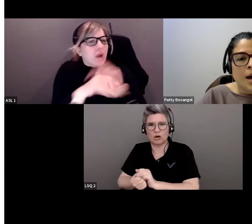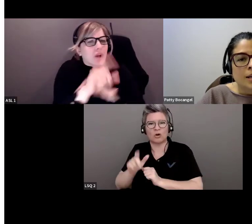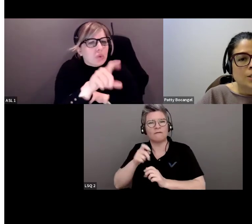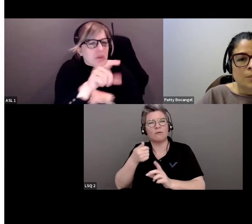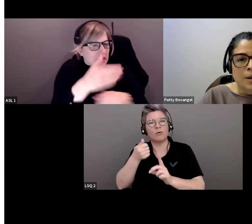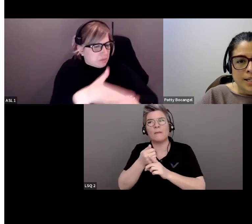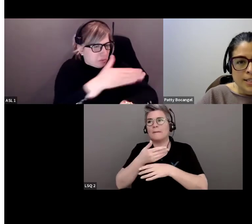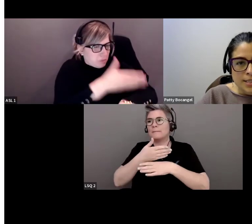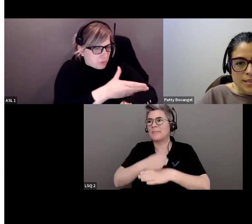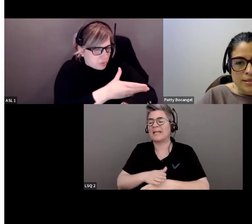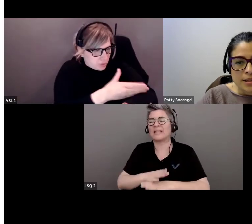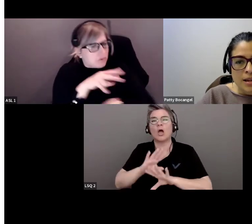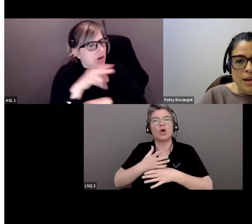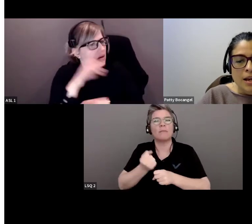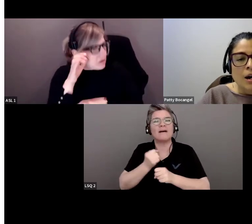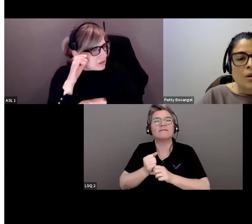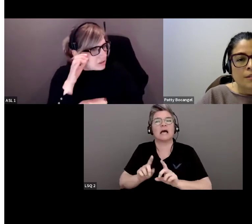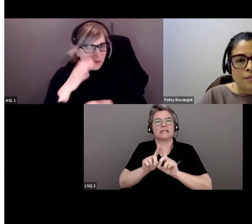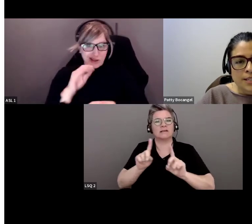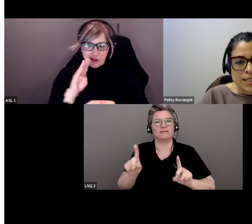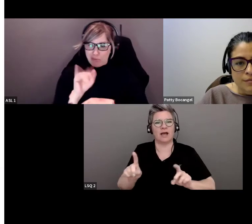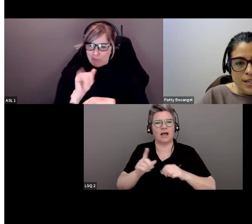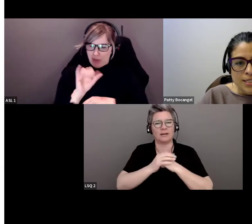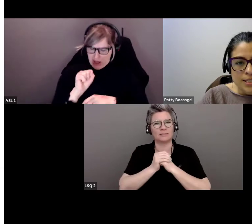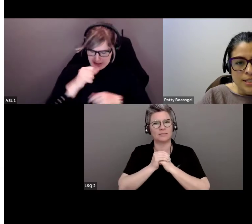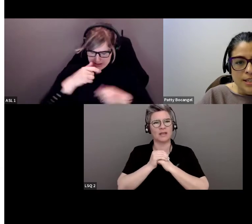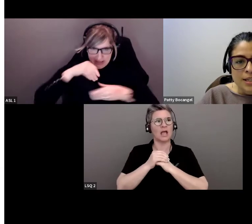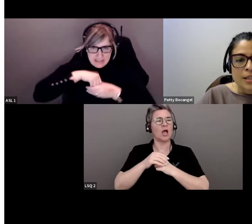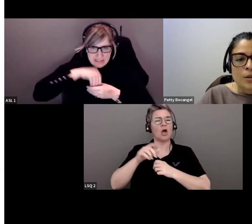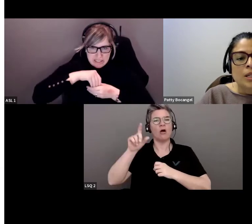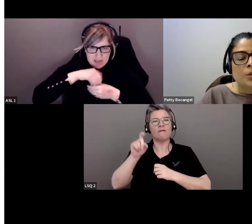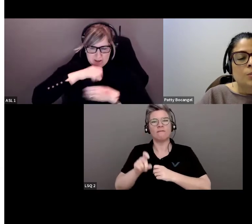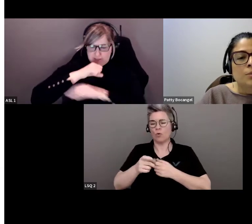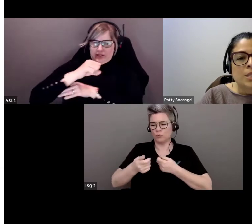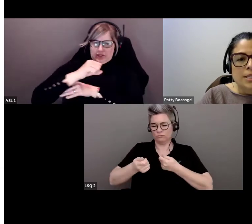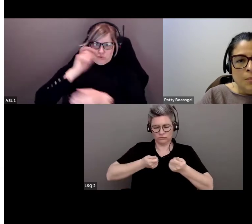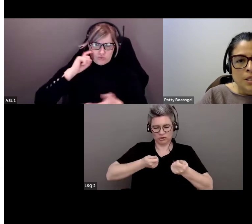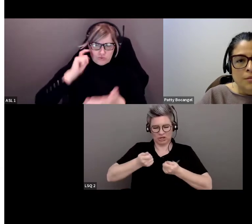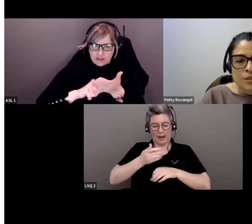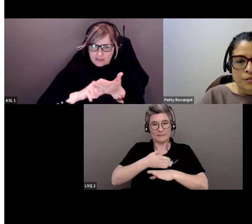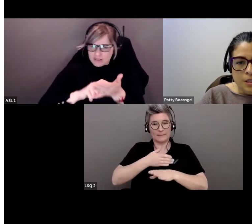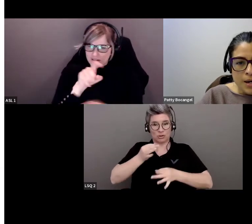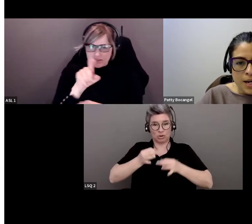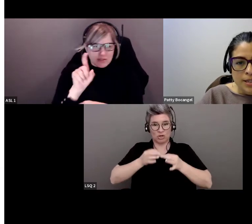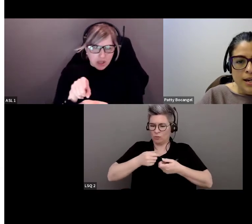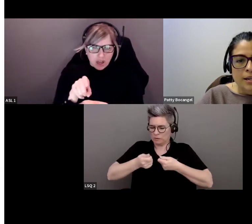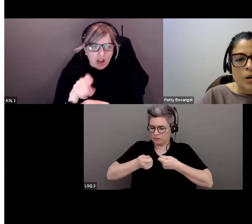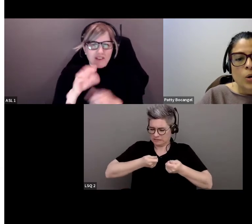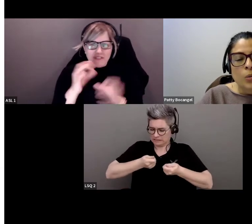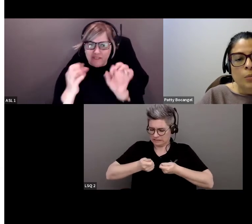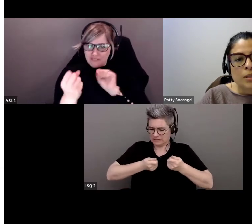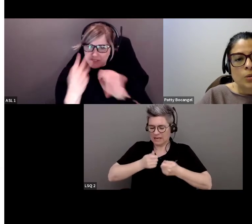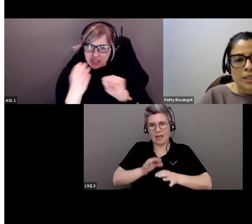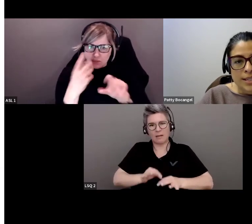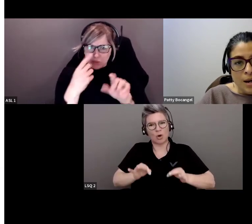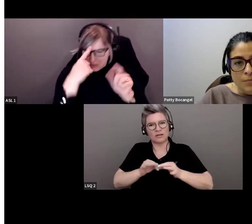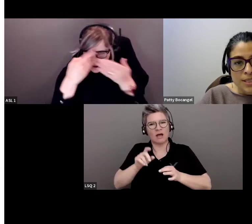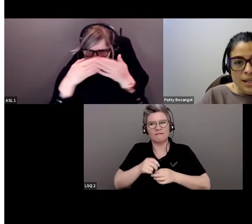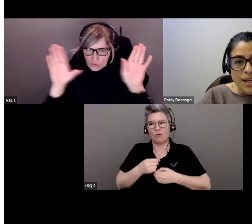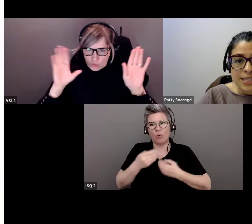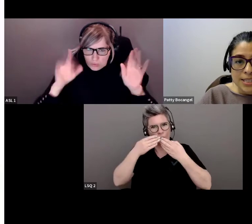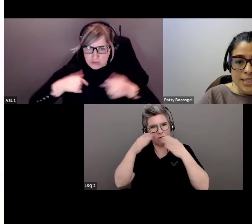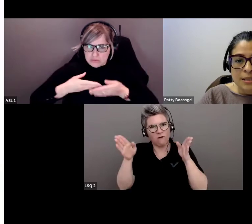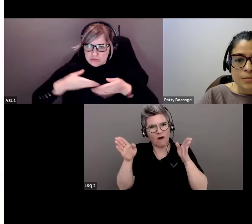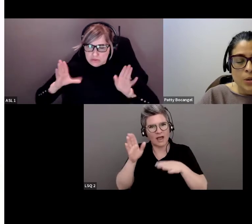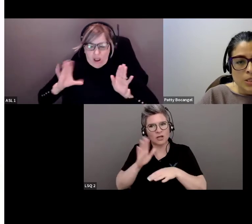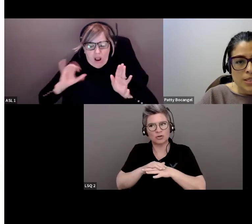à écouter comment faire les choses différemment. Il faut gérer nos préjugés. Nous devons être réceptifs à